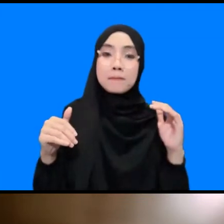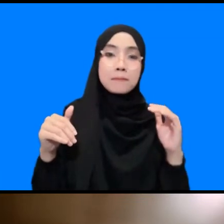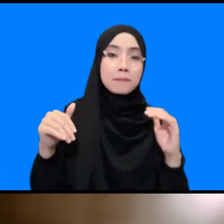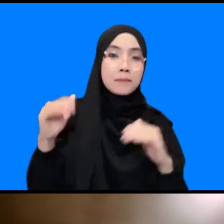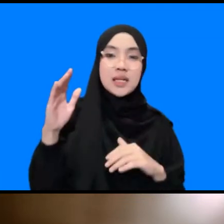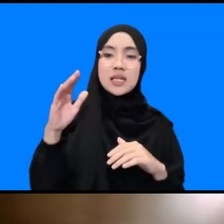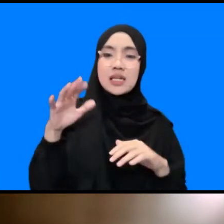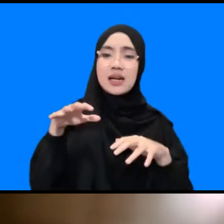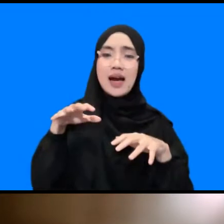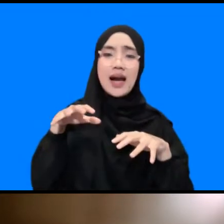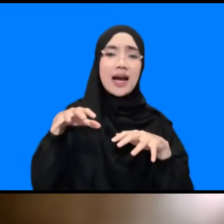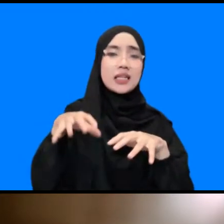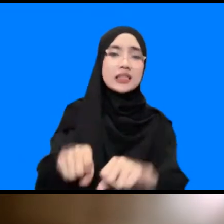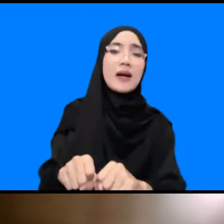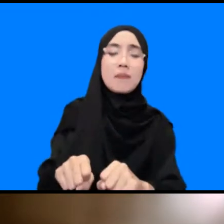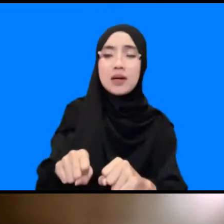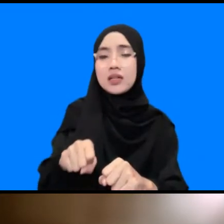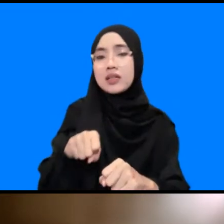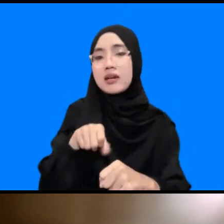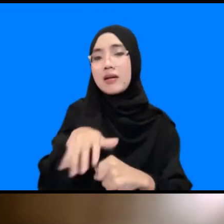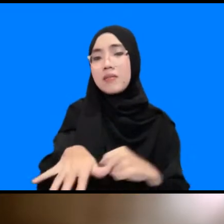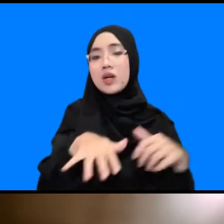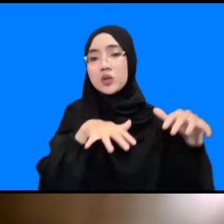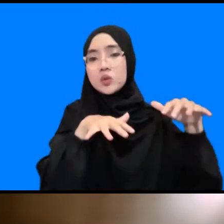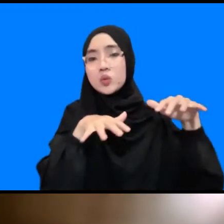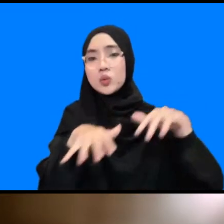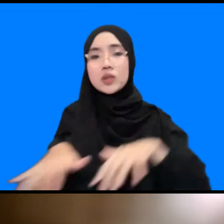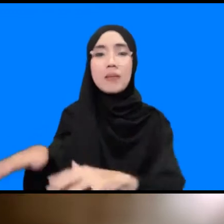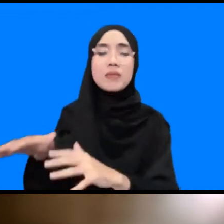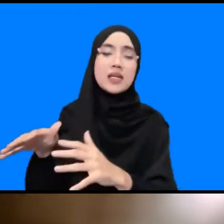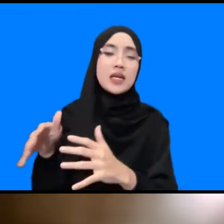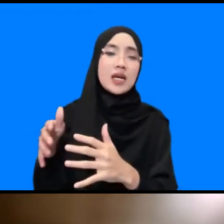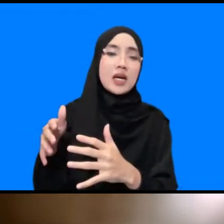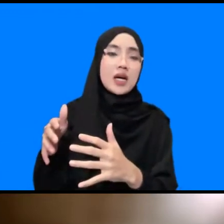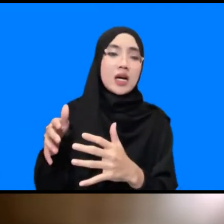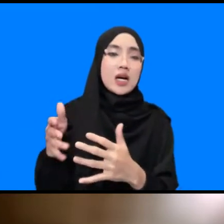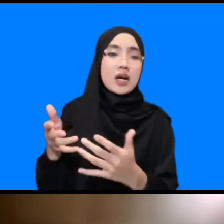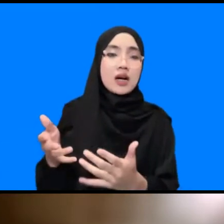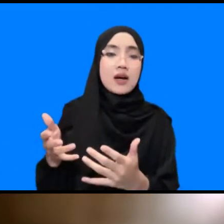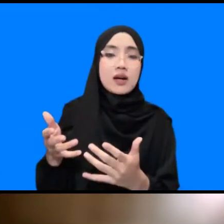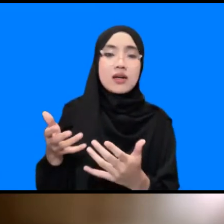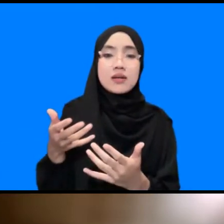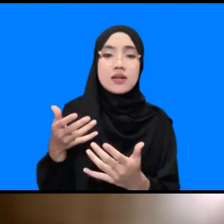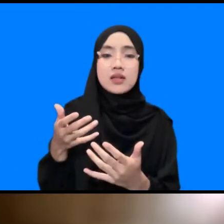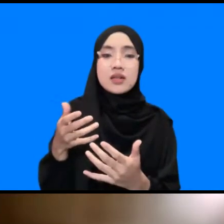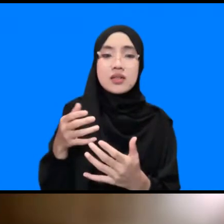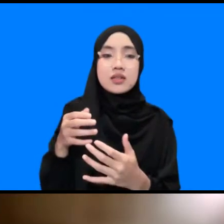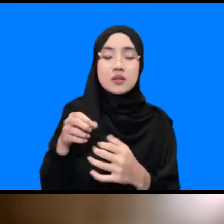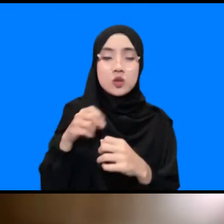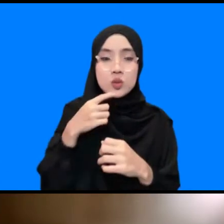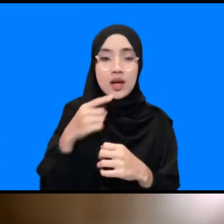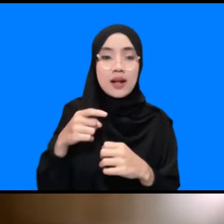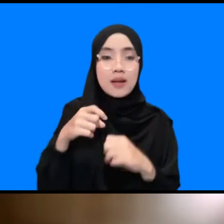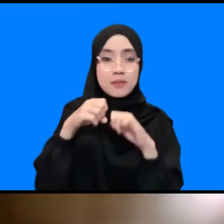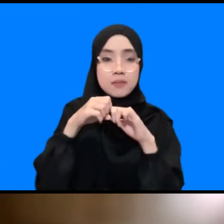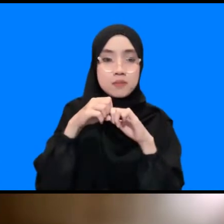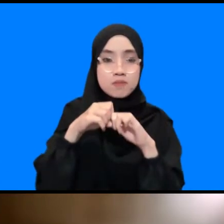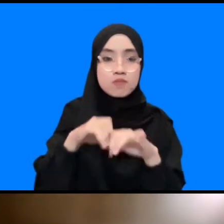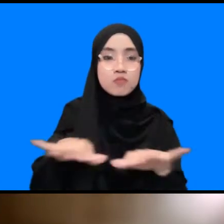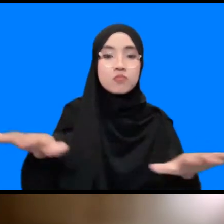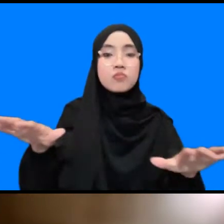terancam dengan tsunami near field dan gapnya adalah gap penyebar luasan peringatan dini